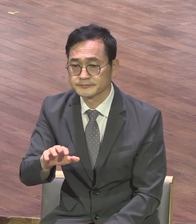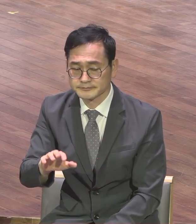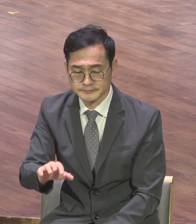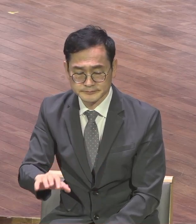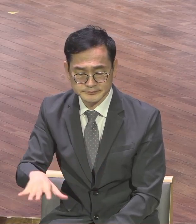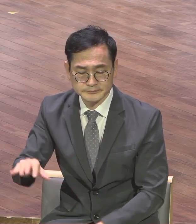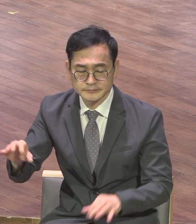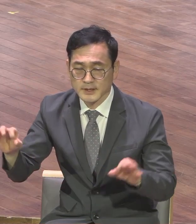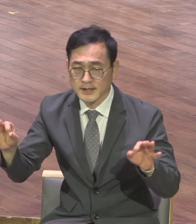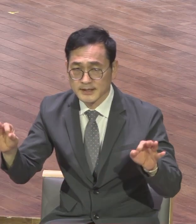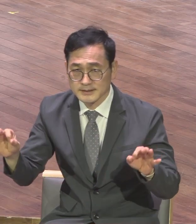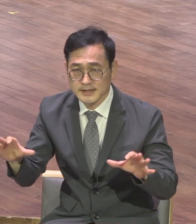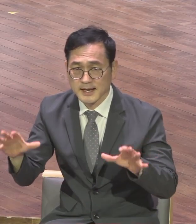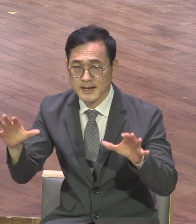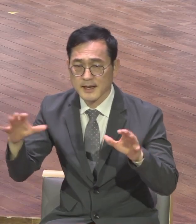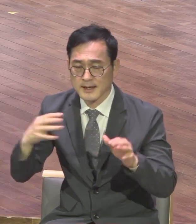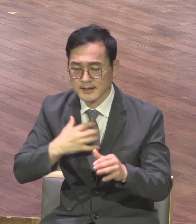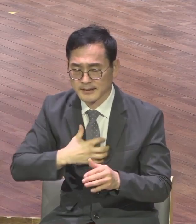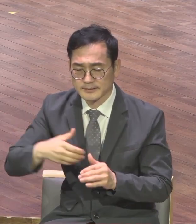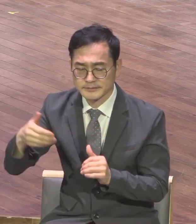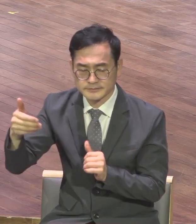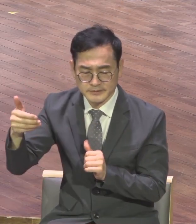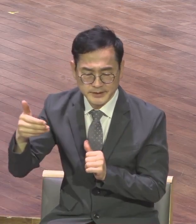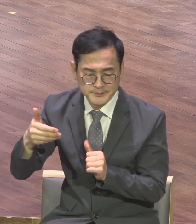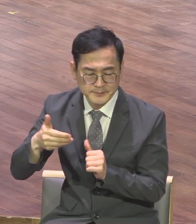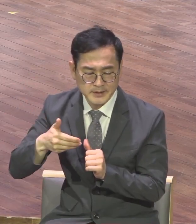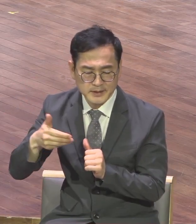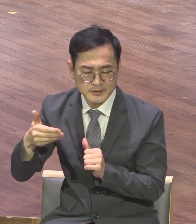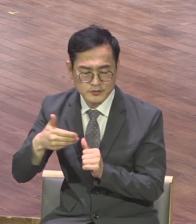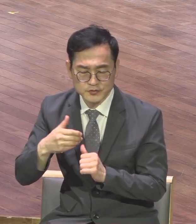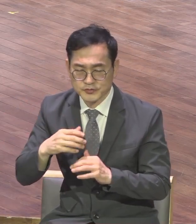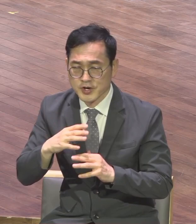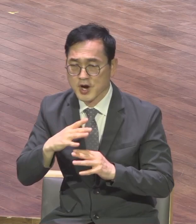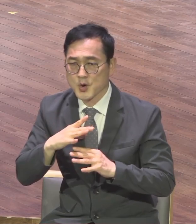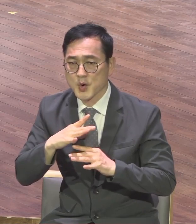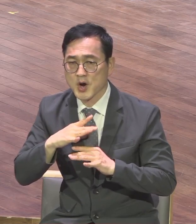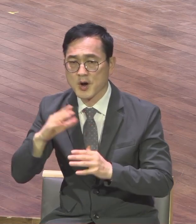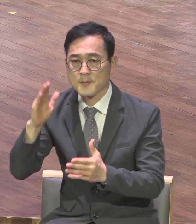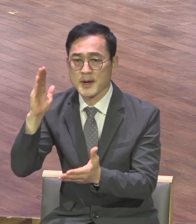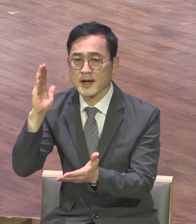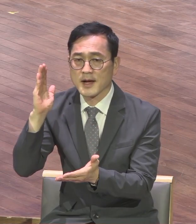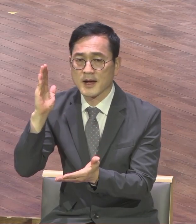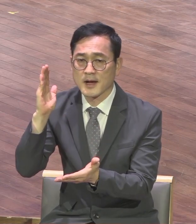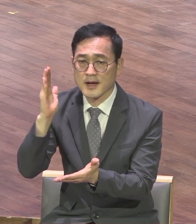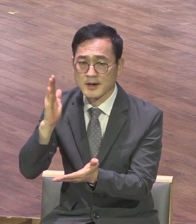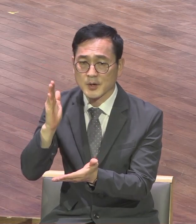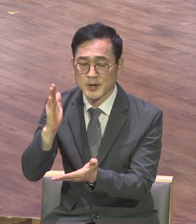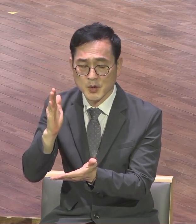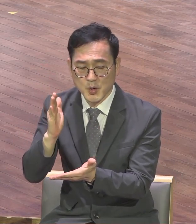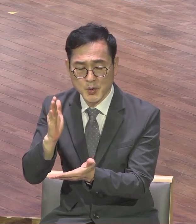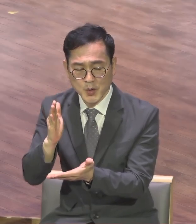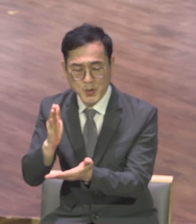정신의 빛받을 두려워하지 말고